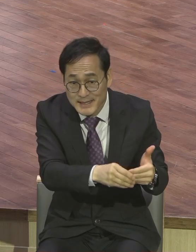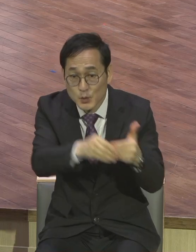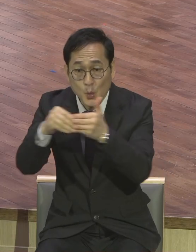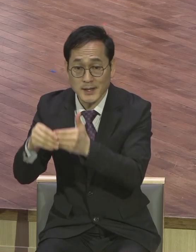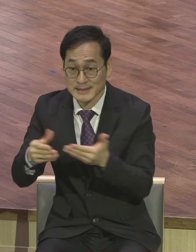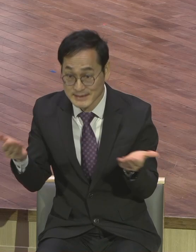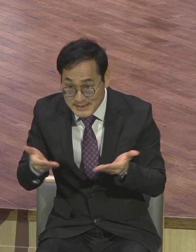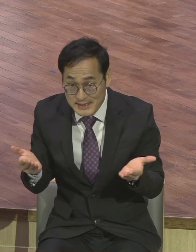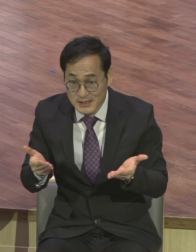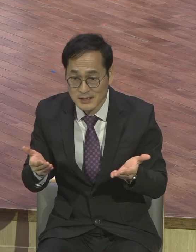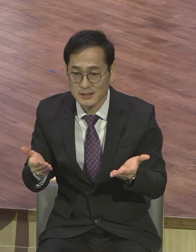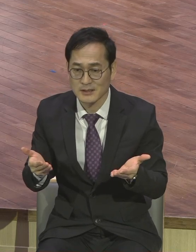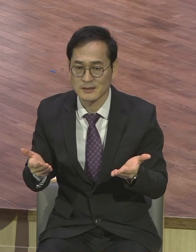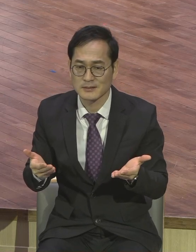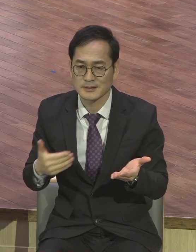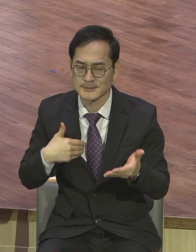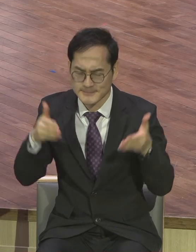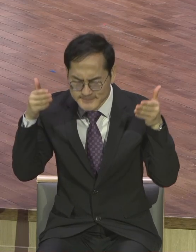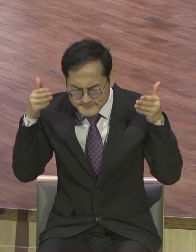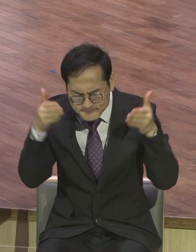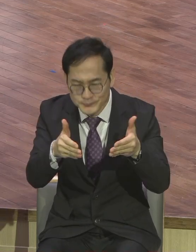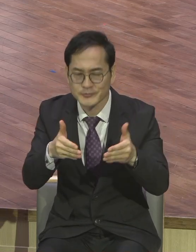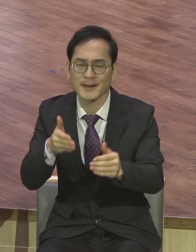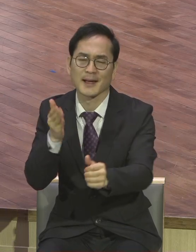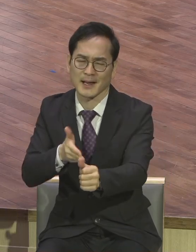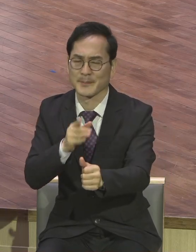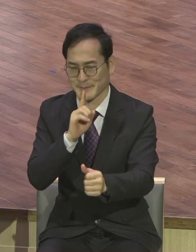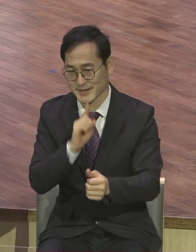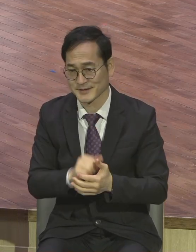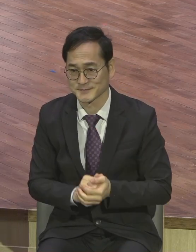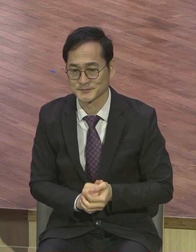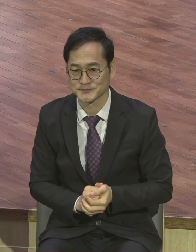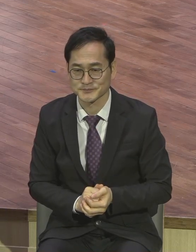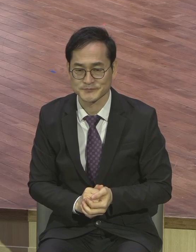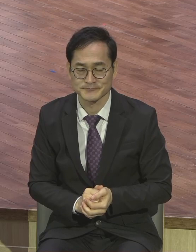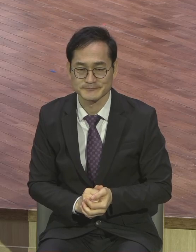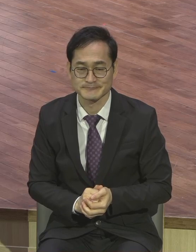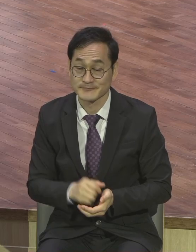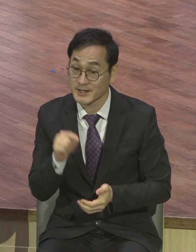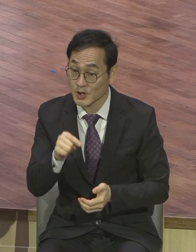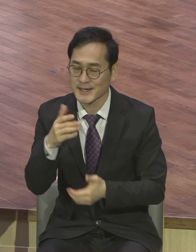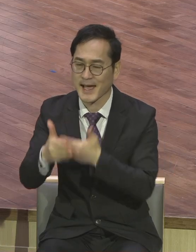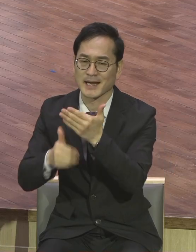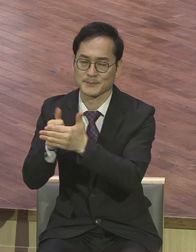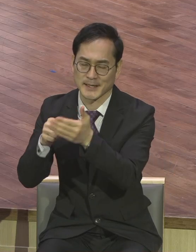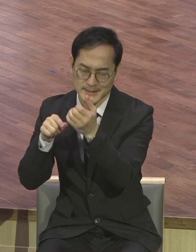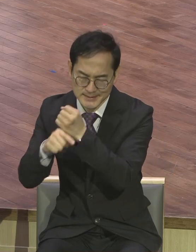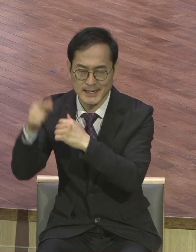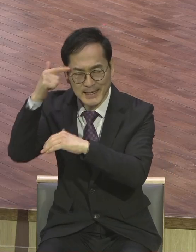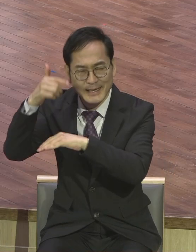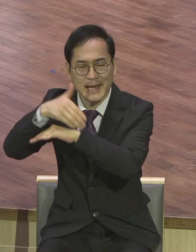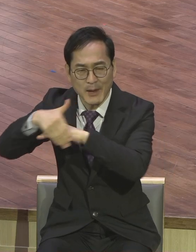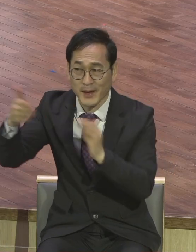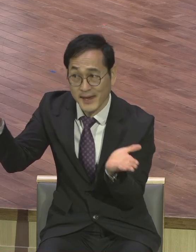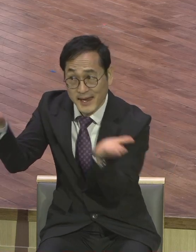생을 다 들여라, 시간을 다 들여라, 너희 모든 것을 다 들여라. 이것이 하나님의 뜻과 계획을 이루는 삶이다.